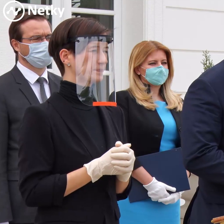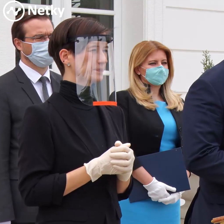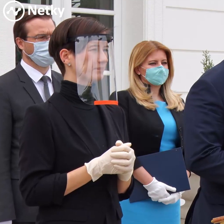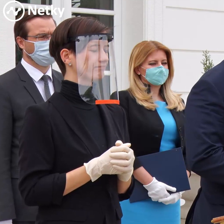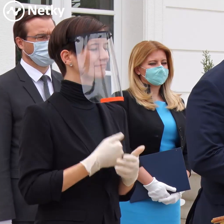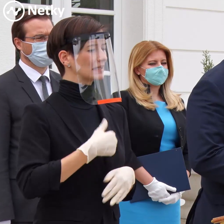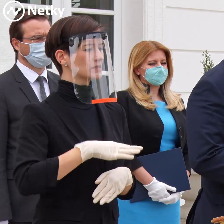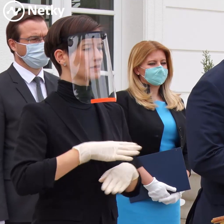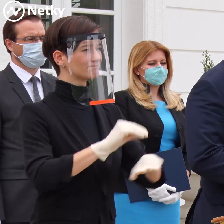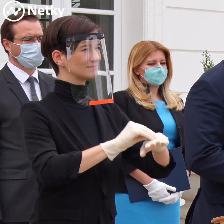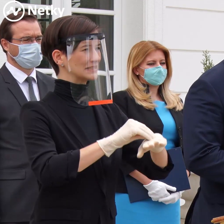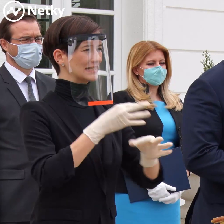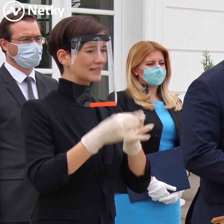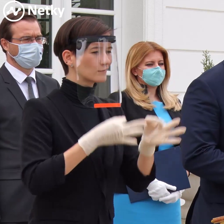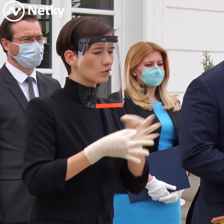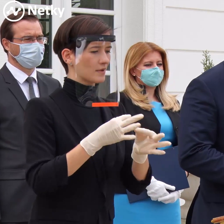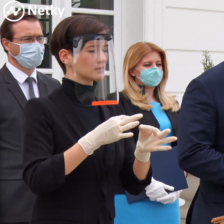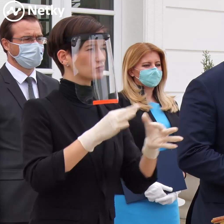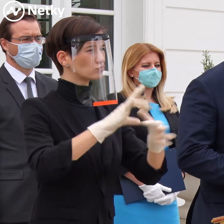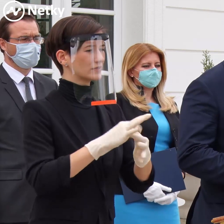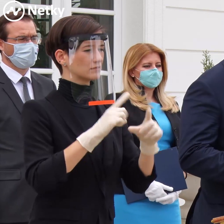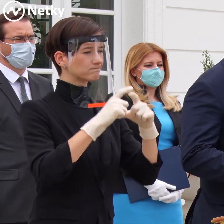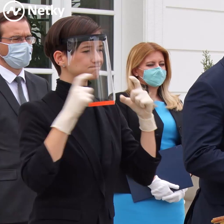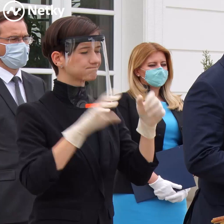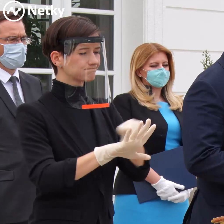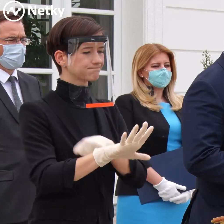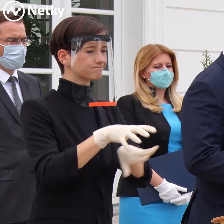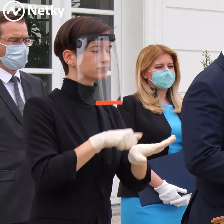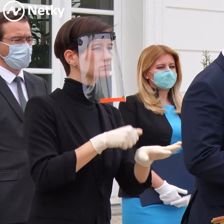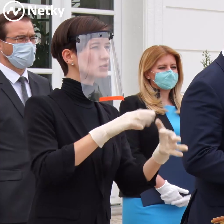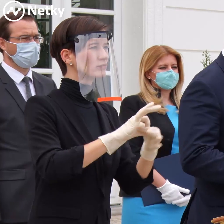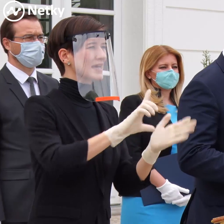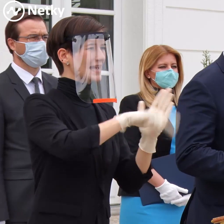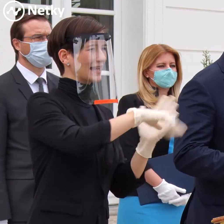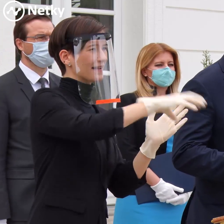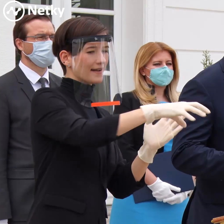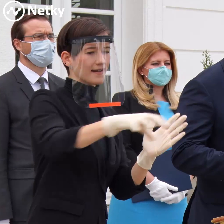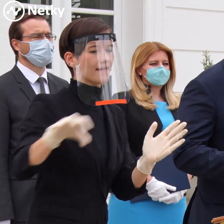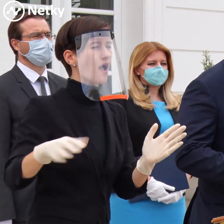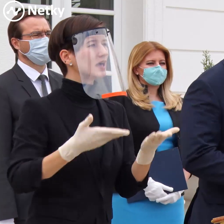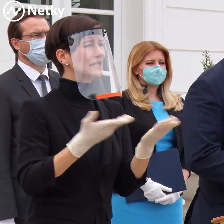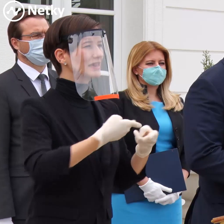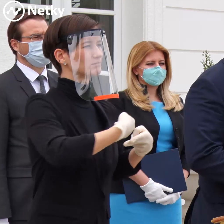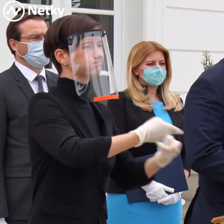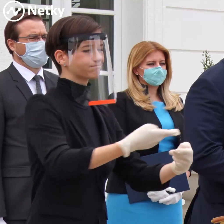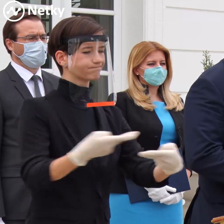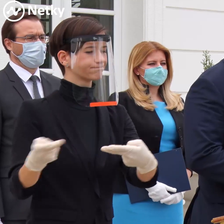distribuované ochranné pomôcky do jednotlivých krajov a do jednotlivých zariadení, tak aby mala tak povedať online